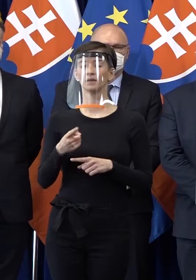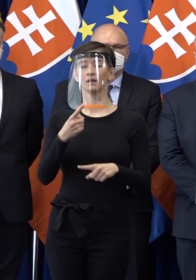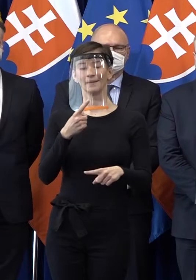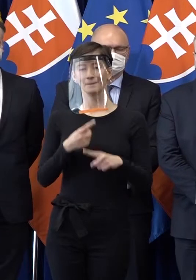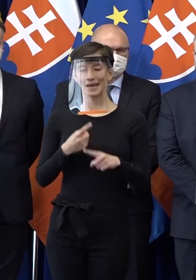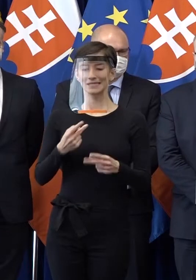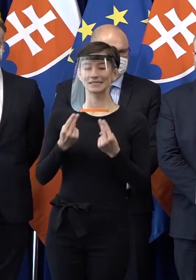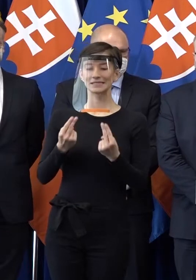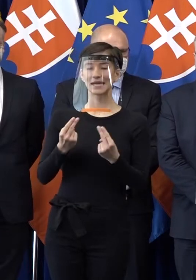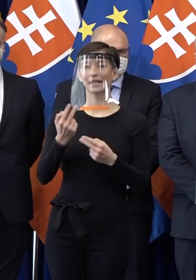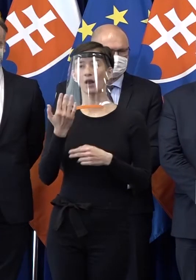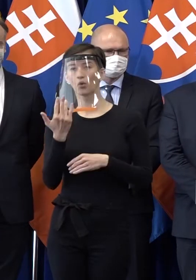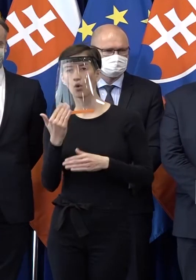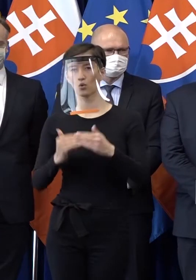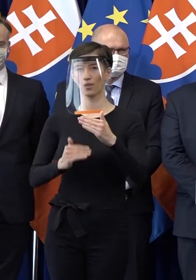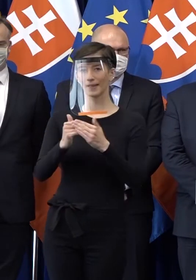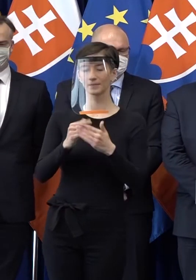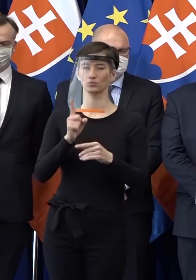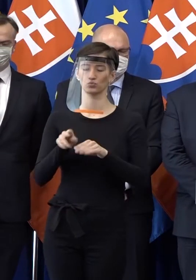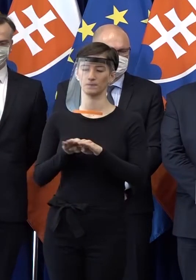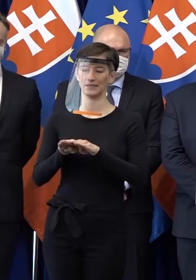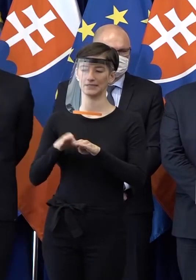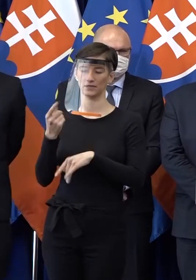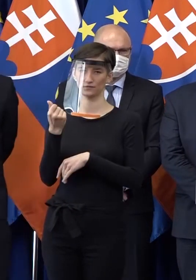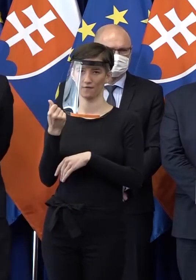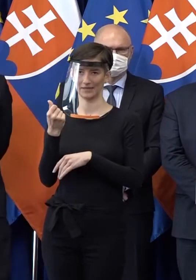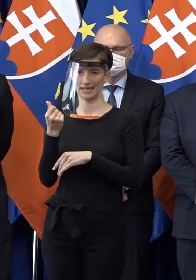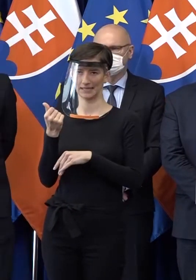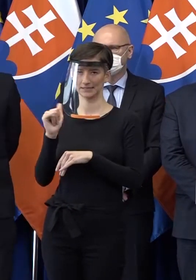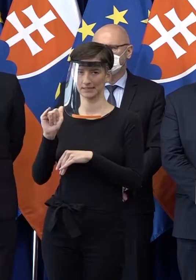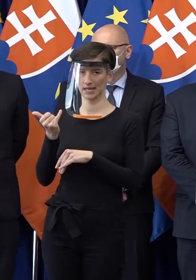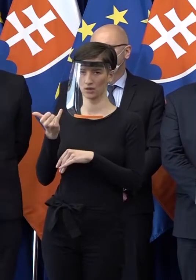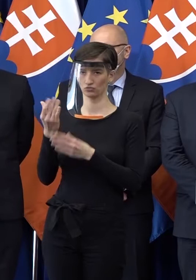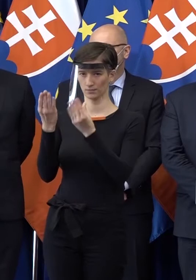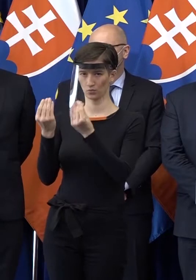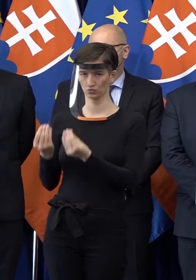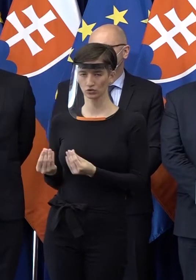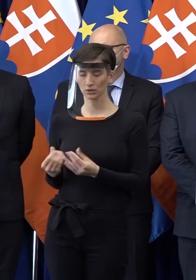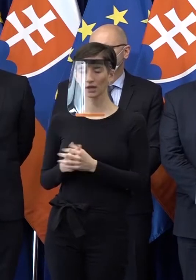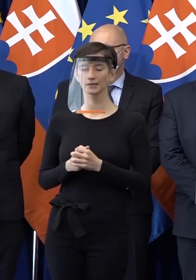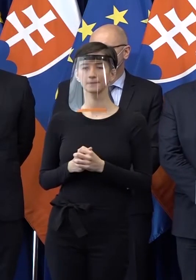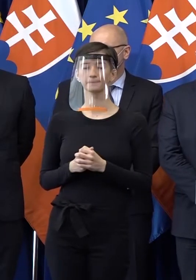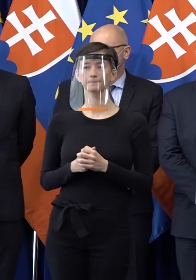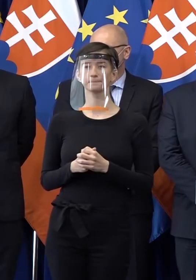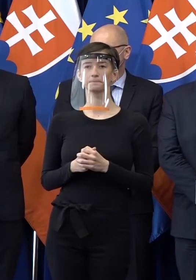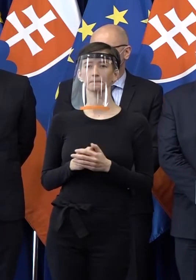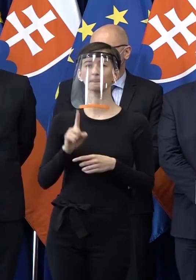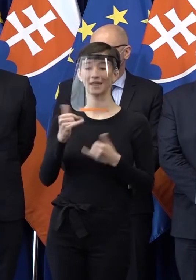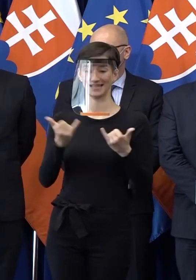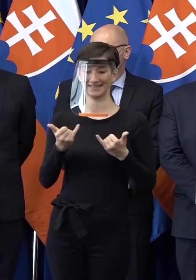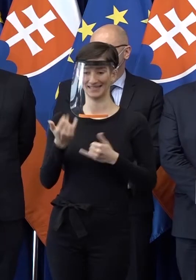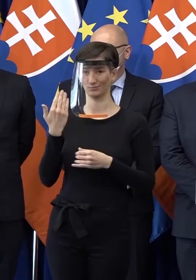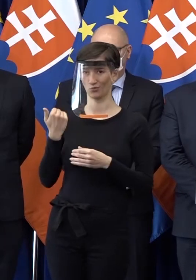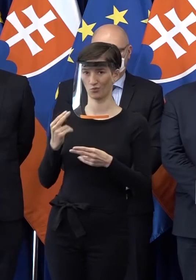urobí ministerstvo financí, alebo finalizujú ich. Dnes, zajtra tie finálne prepočty budú. Len teda ono to nie je o tom, že teda dnes sme sa